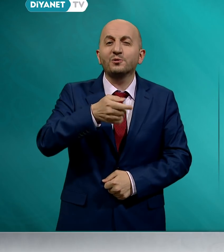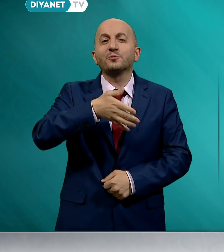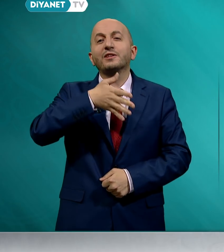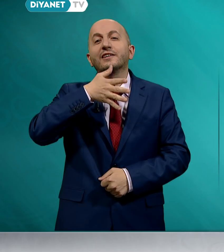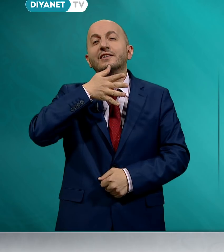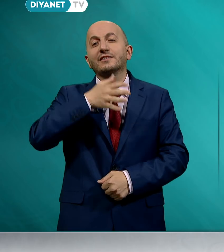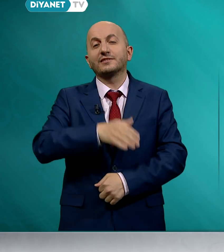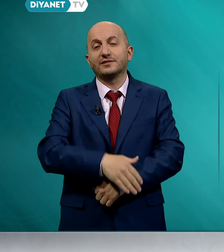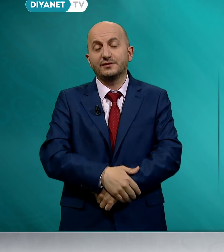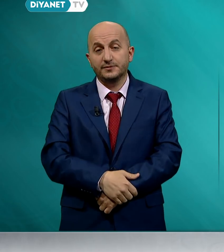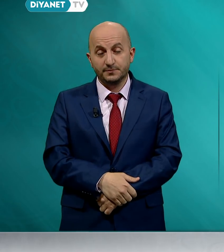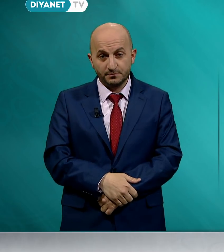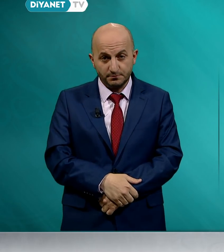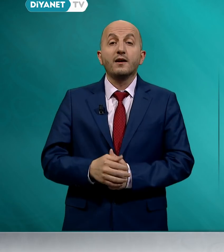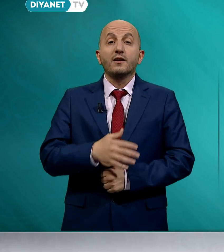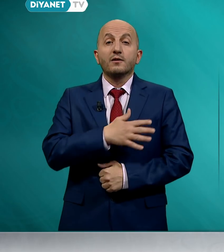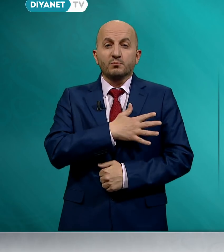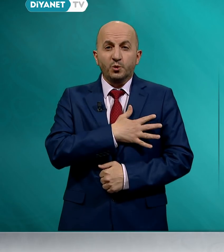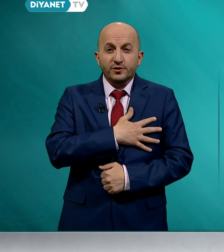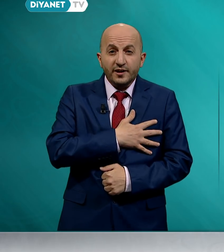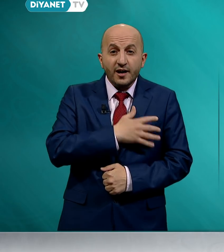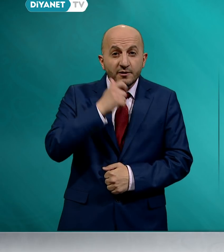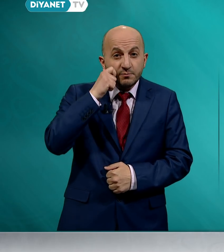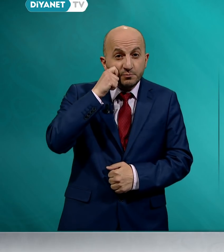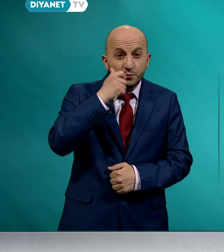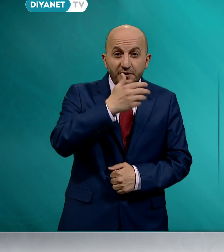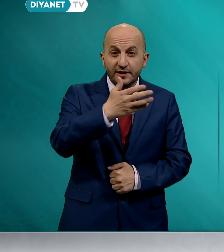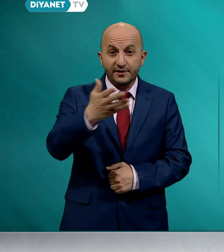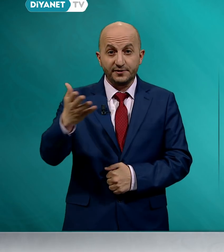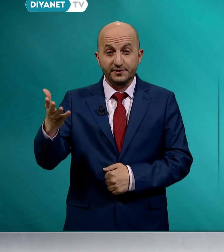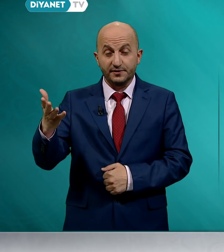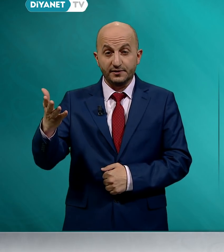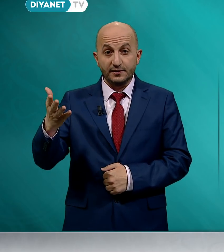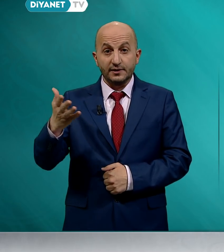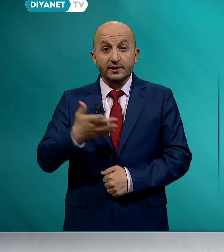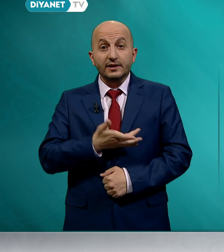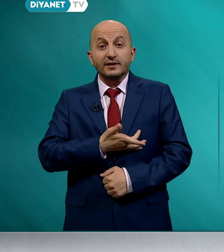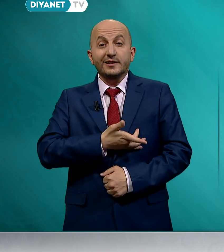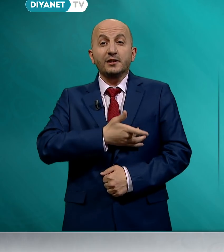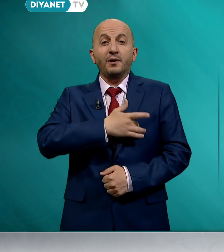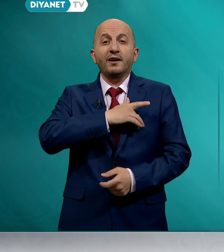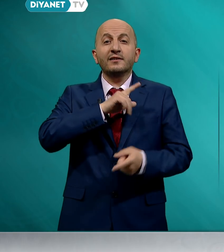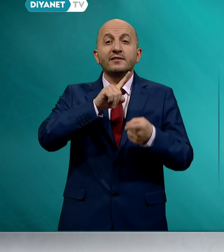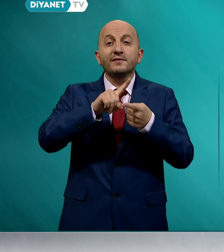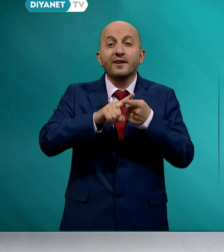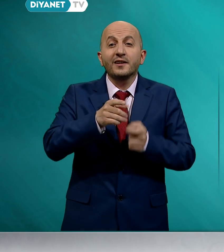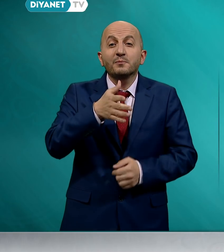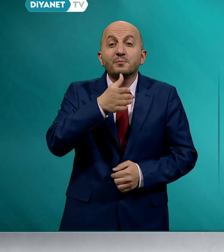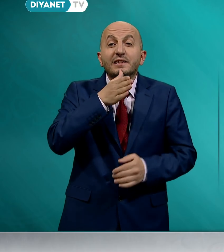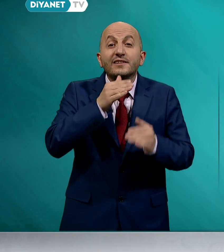bilir. Muhterem müminler, iman ve bilgi